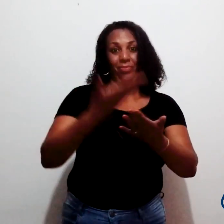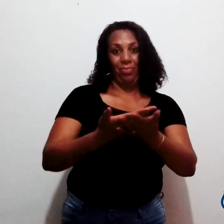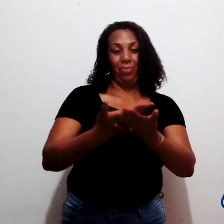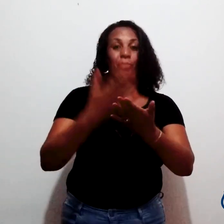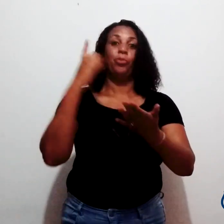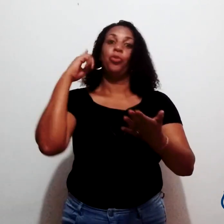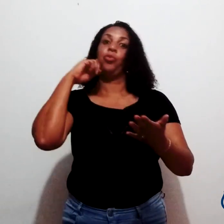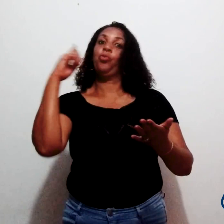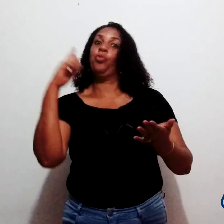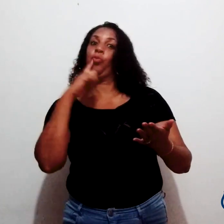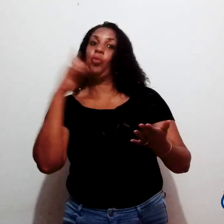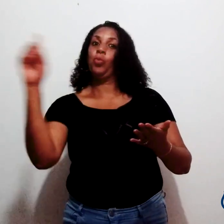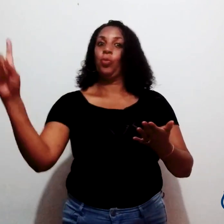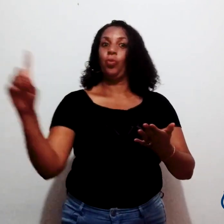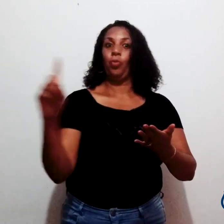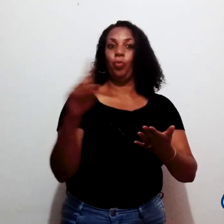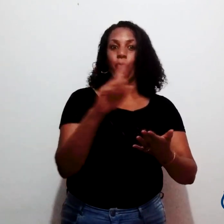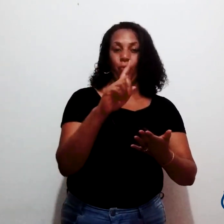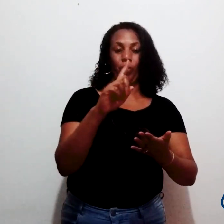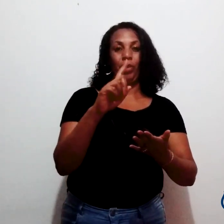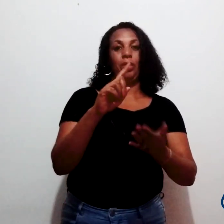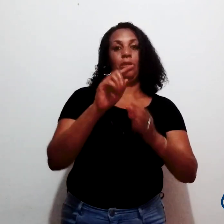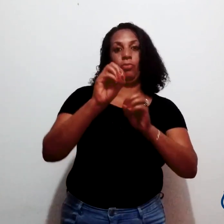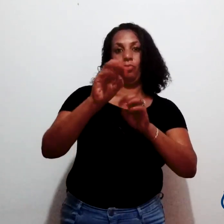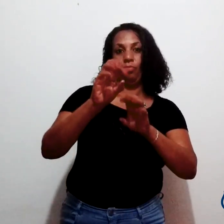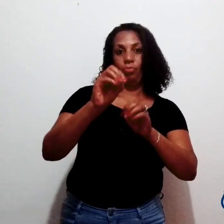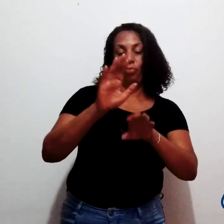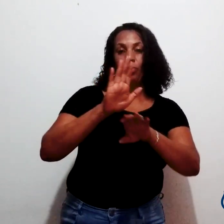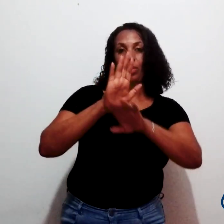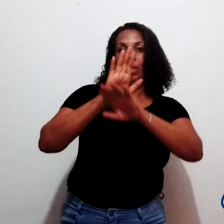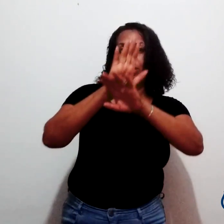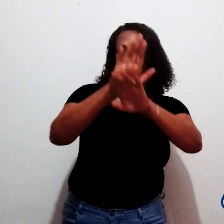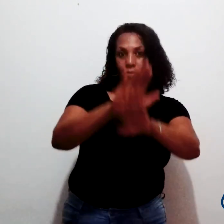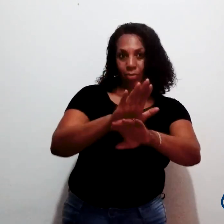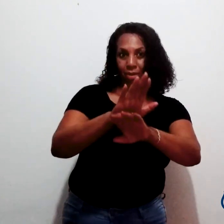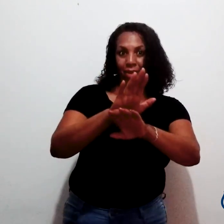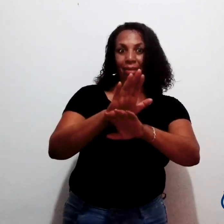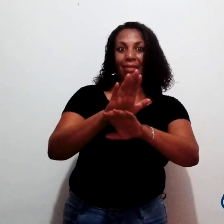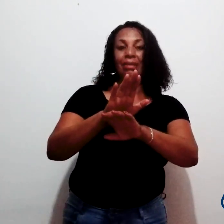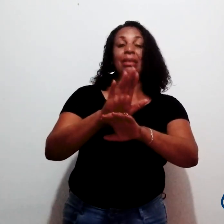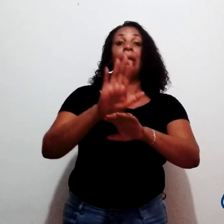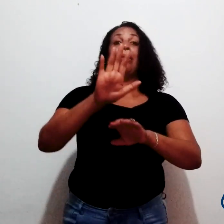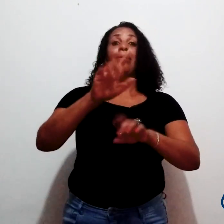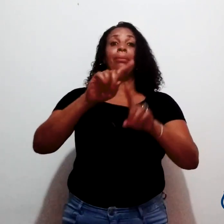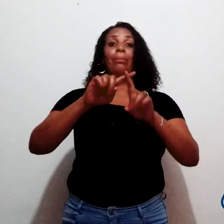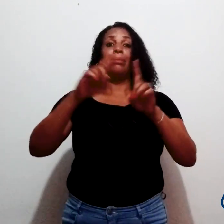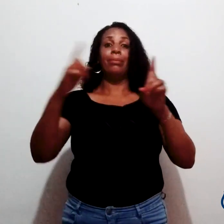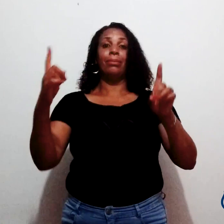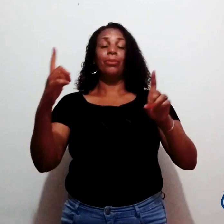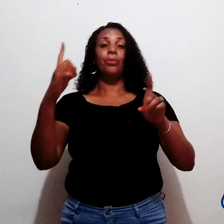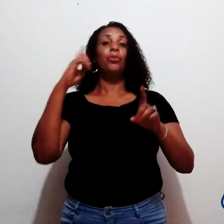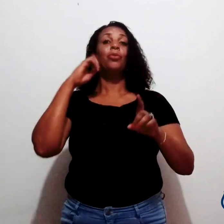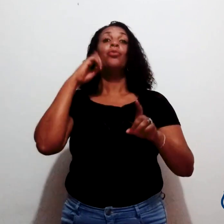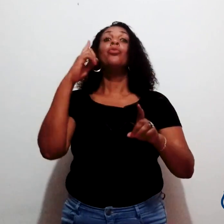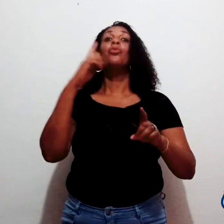ajudando os surdos. Só que assim, o surdo, sabe,